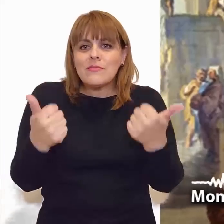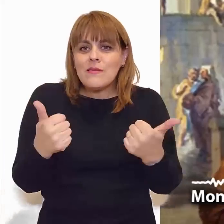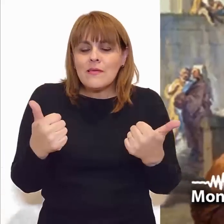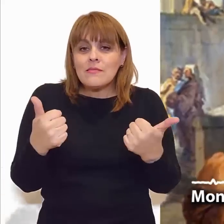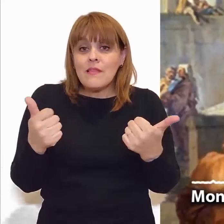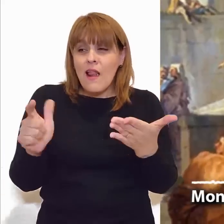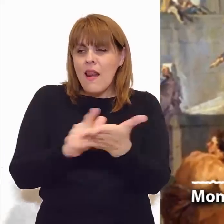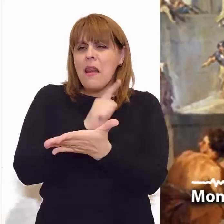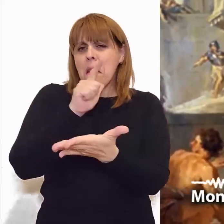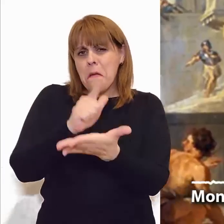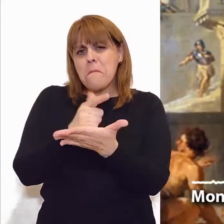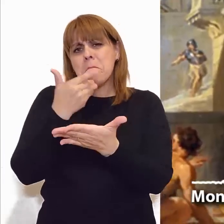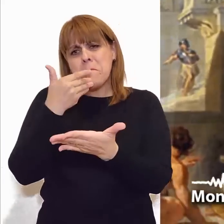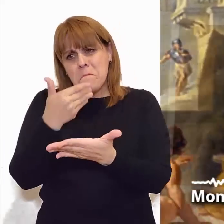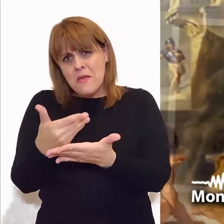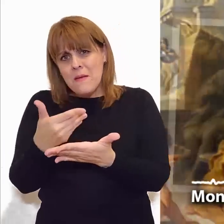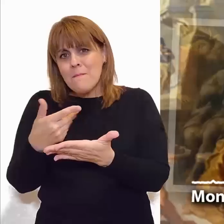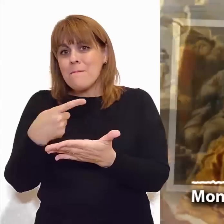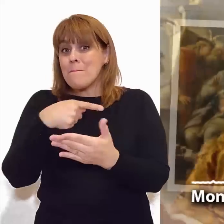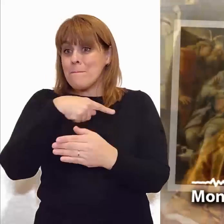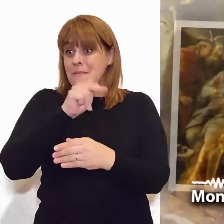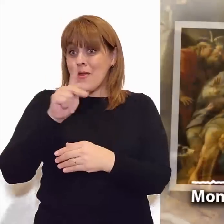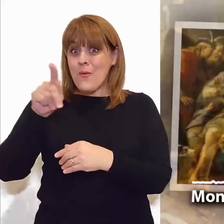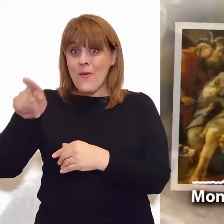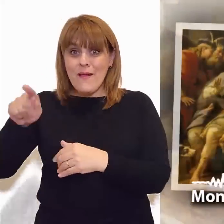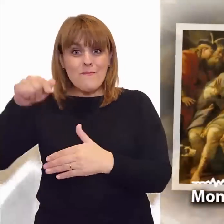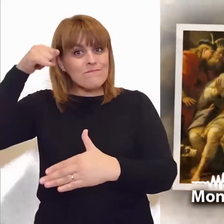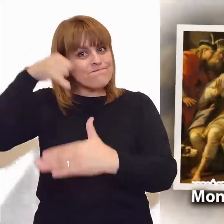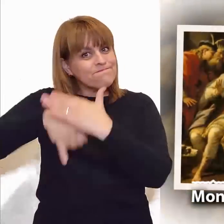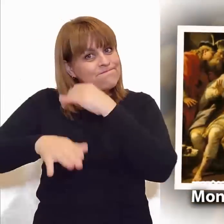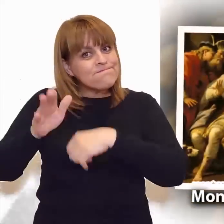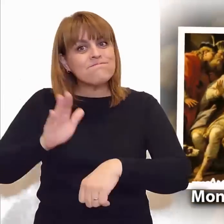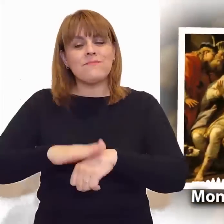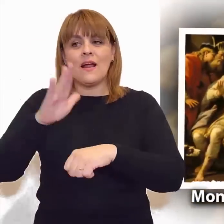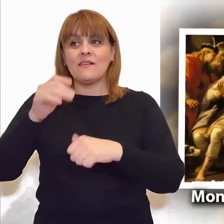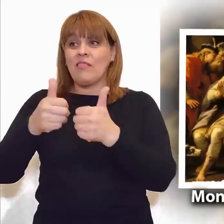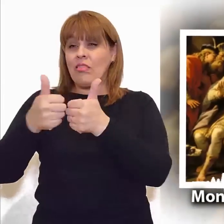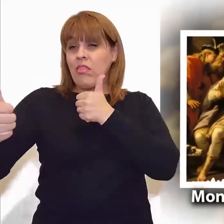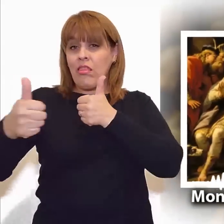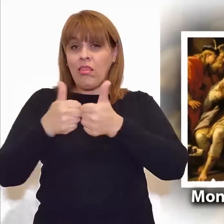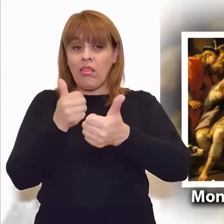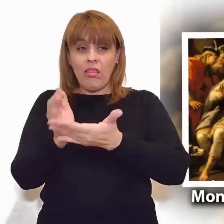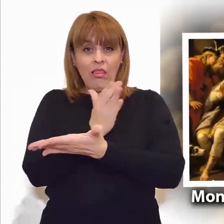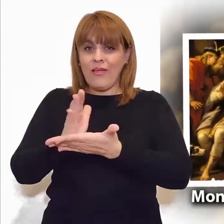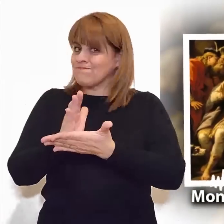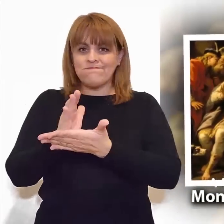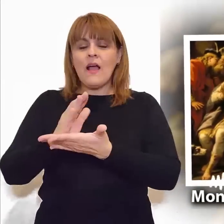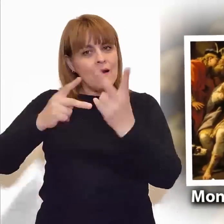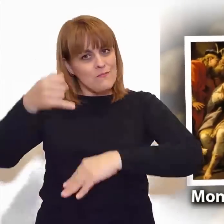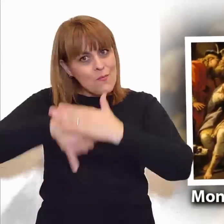separar, pero nos olvidamos del corazón del Padre amoroso que busca, ama y comprende.